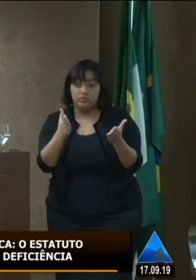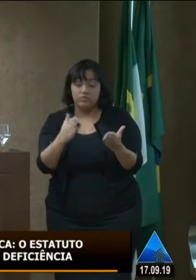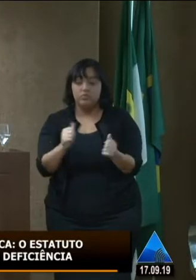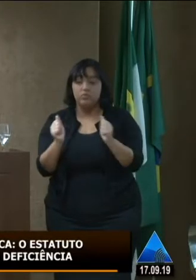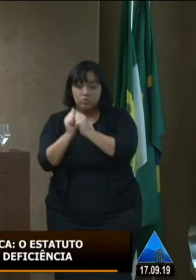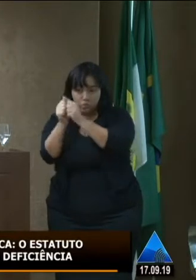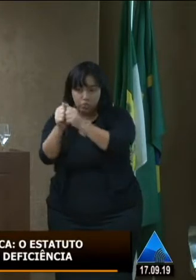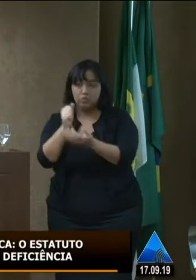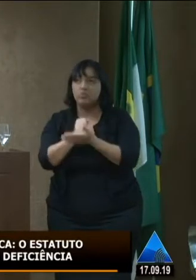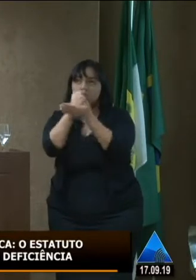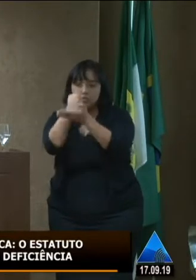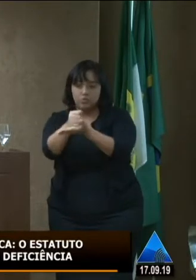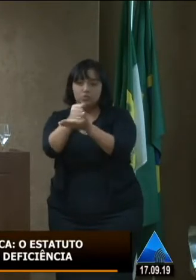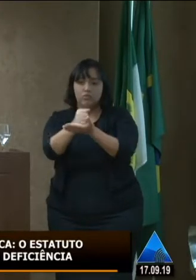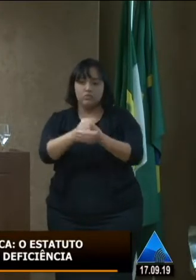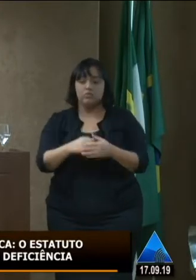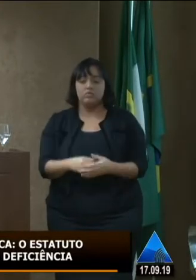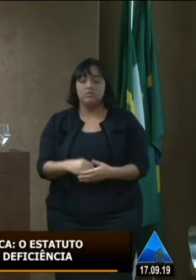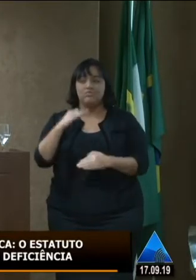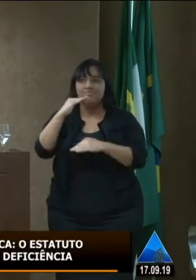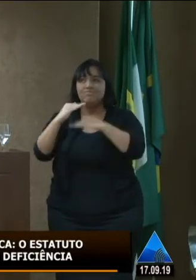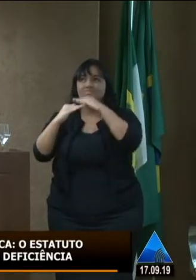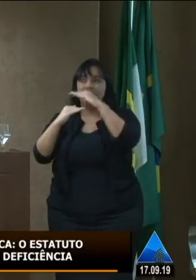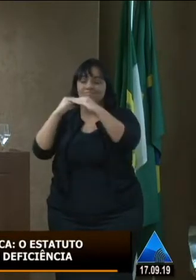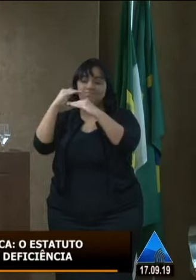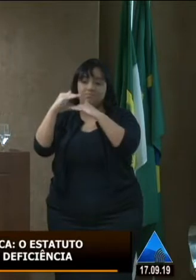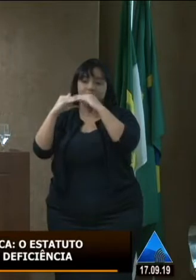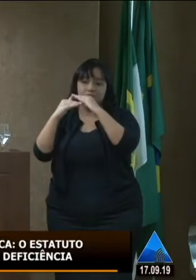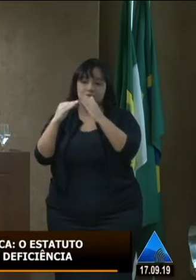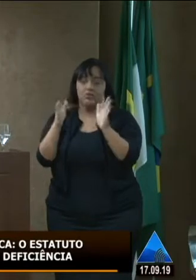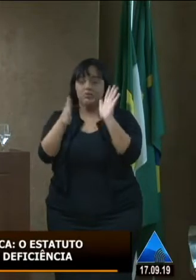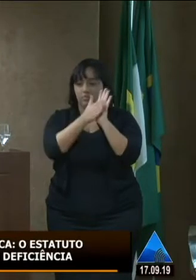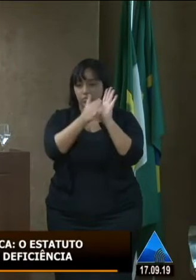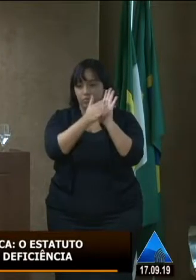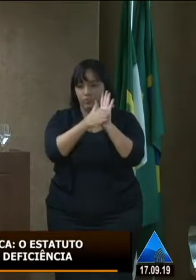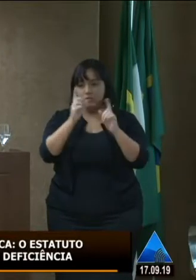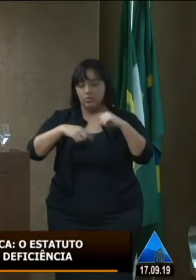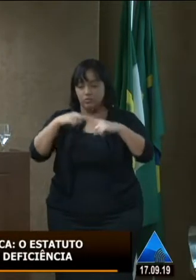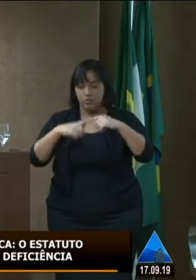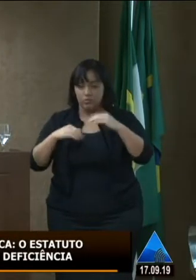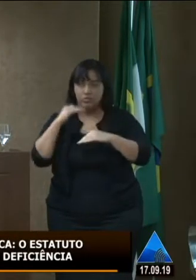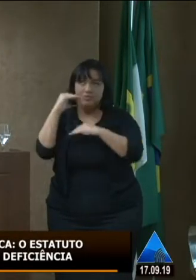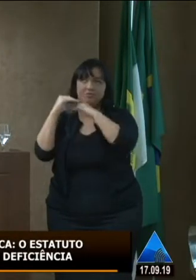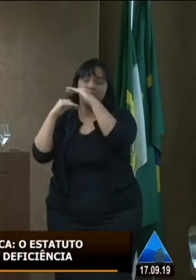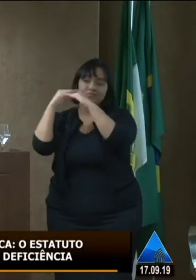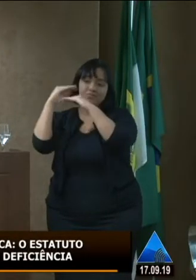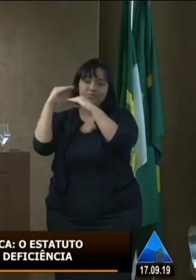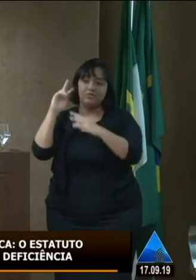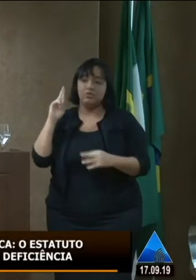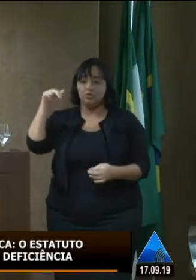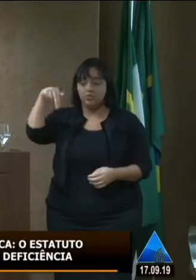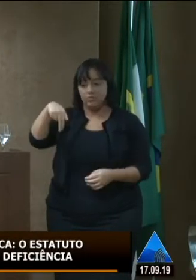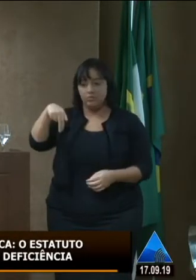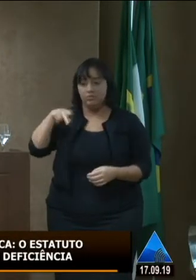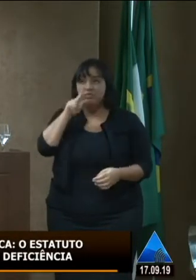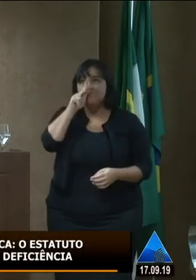ela colaborando na construção dessa proposta política de reconstrução do Rio Grande do Norte e de